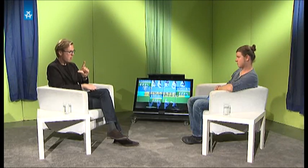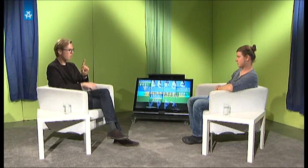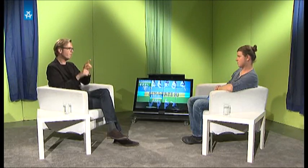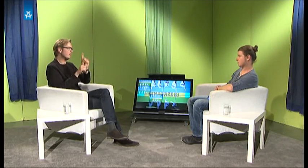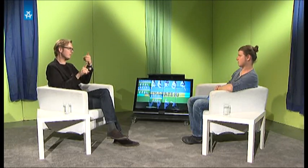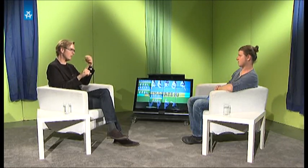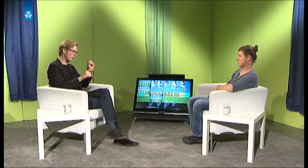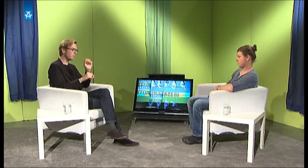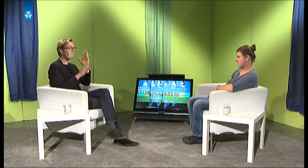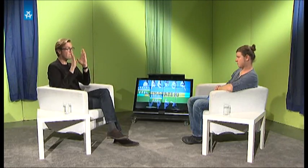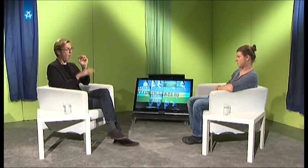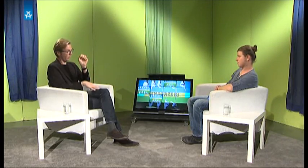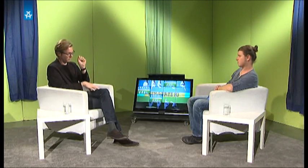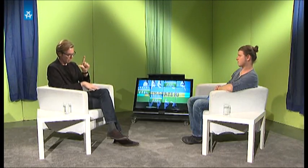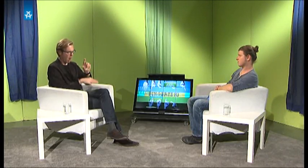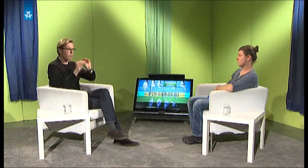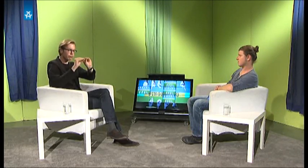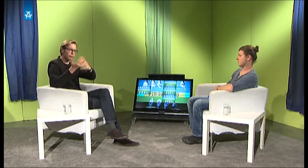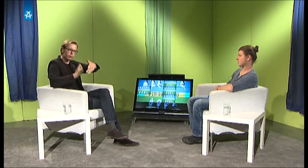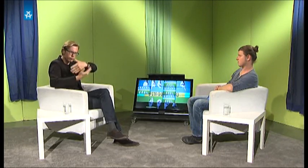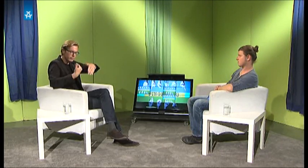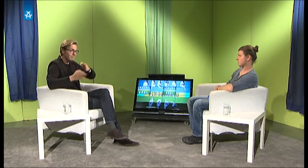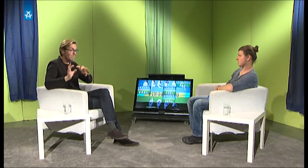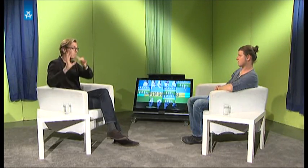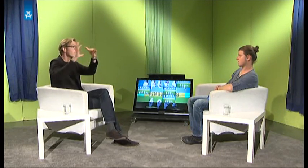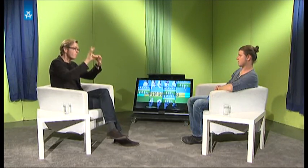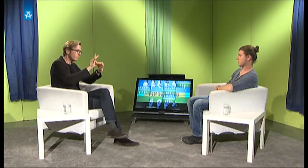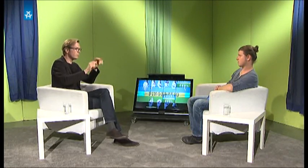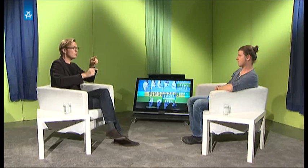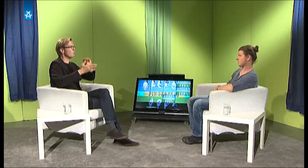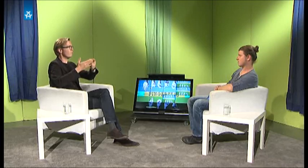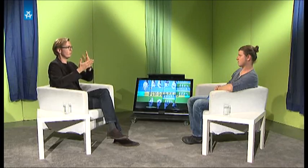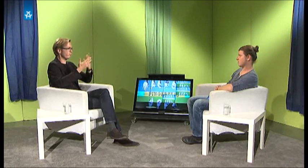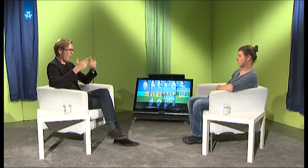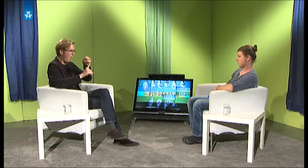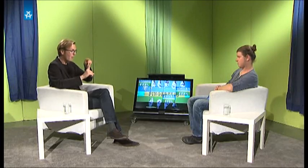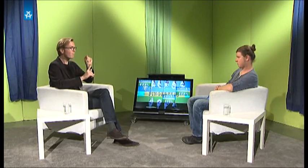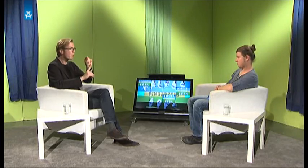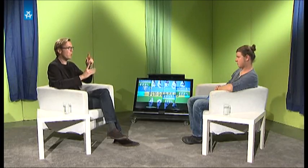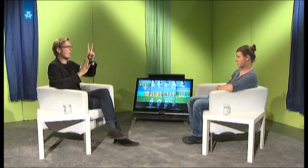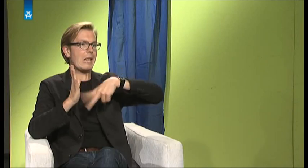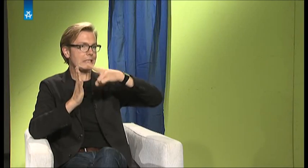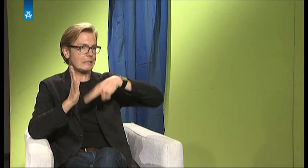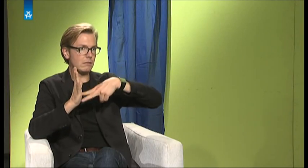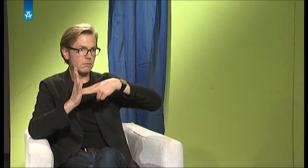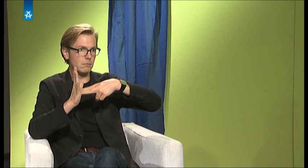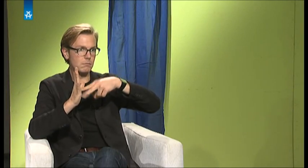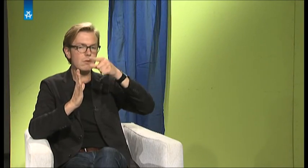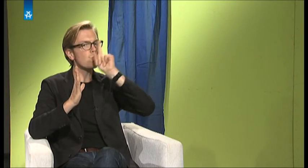Fächer, die da auch in Frage kommen. ASL, amerikanische Gebärdensprache, in Deutschland halt DGS. Dann Schriftsprache, beziehungsweise Lesen,